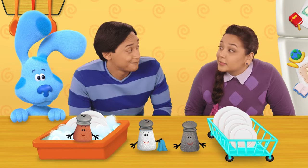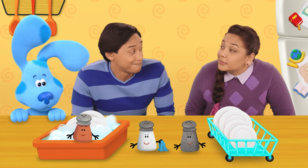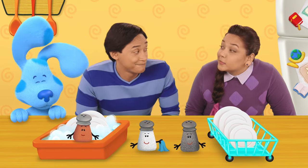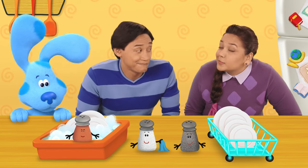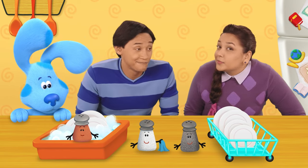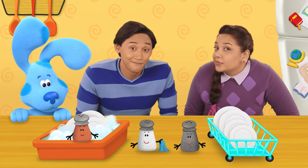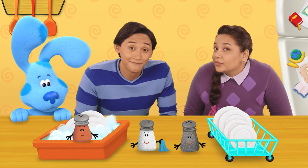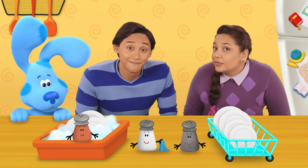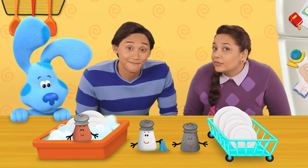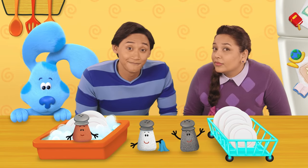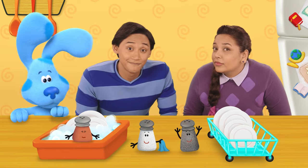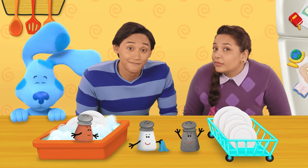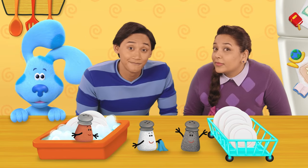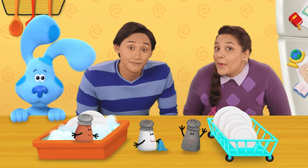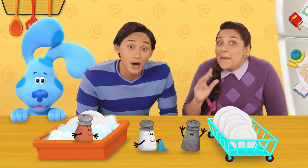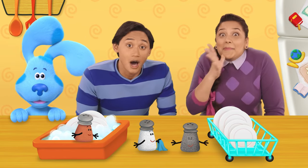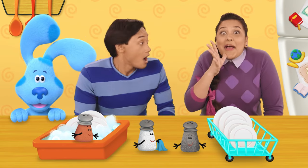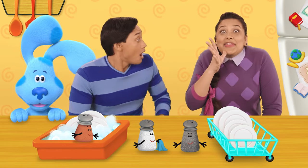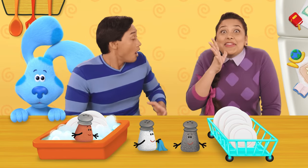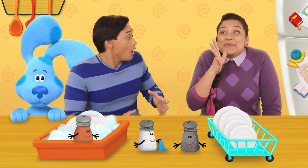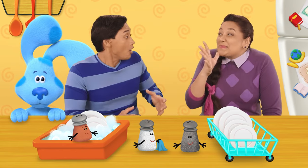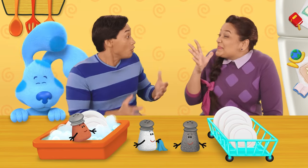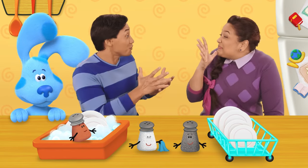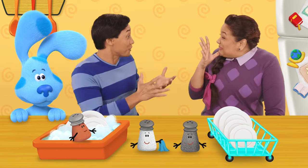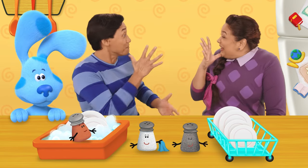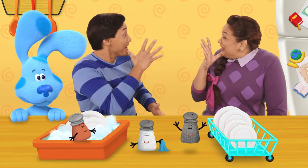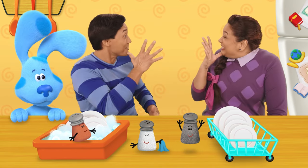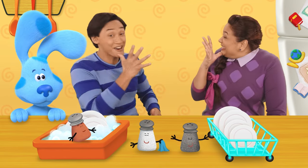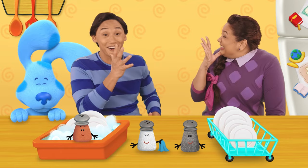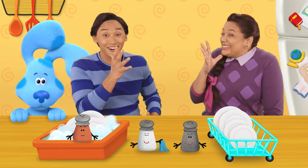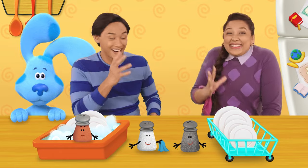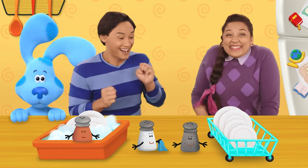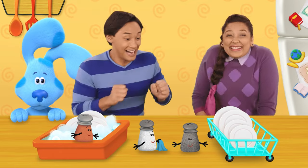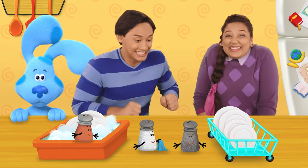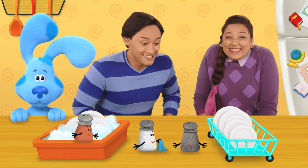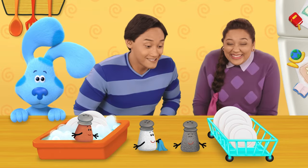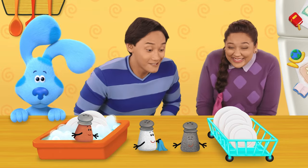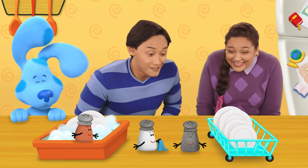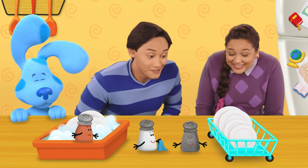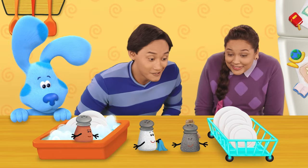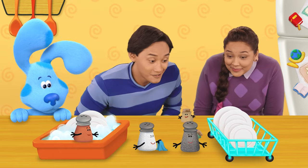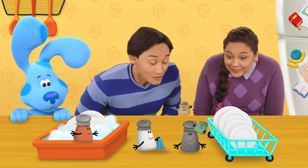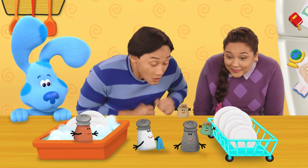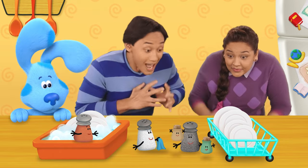¡De su mamá! ¡Oh! ¡De su mamá! ¡Ah!